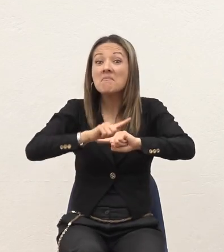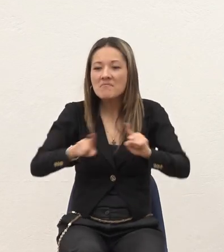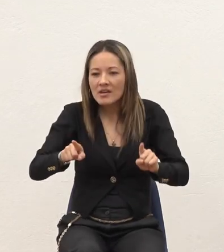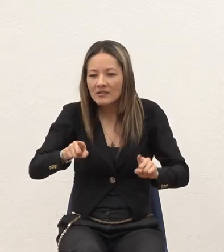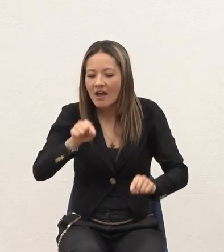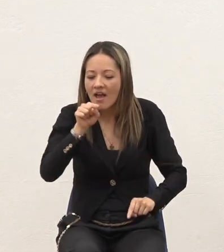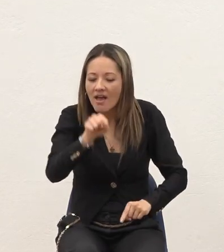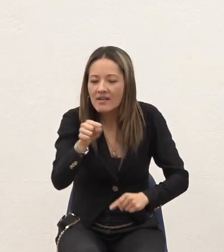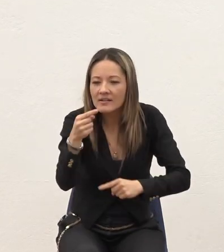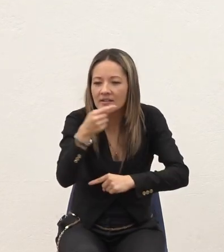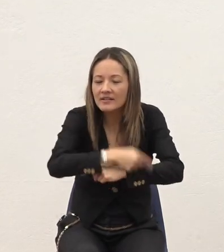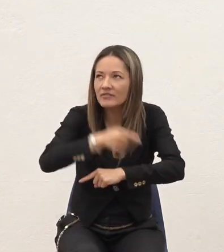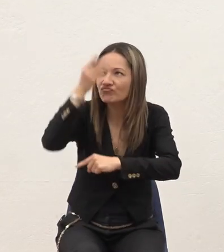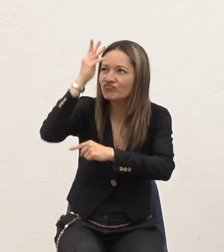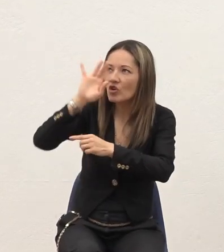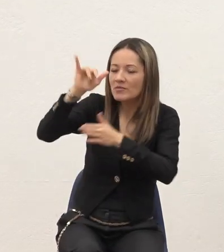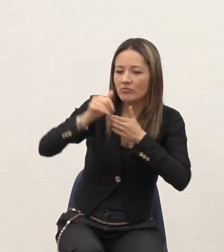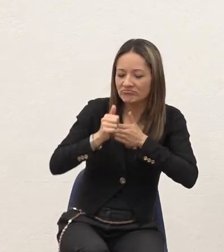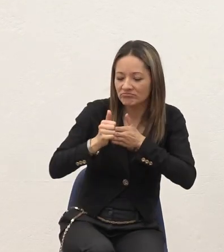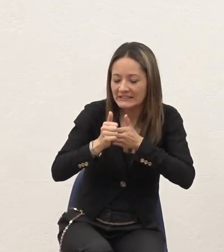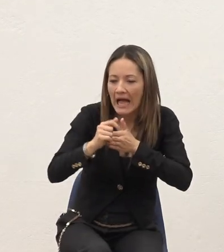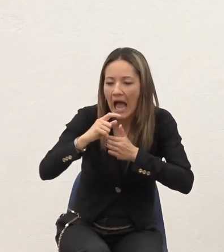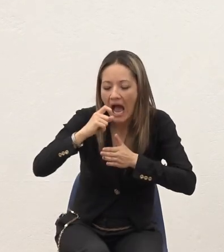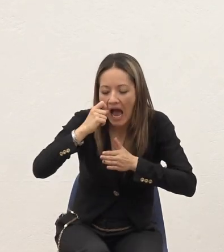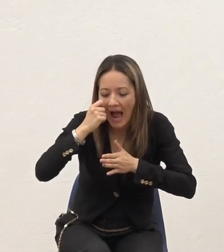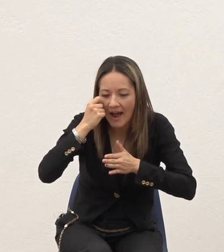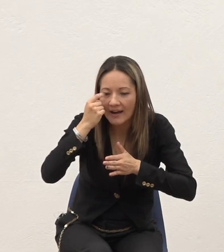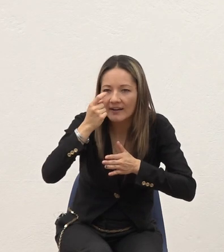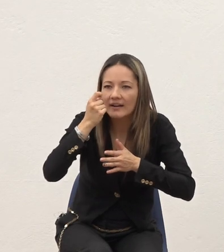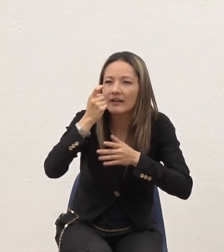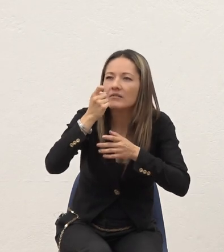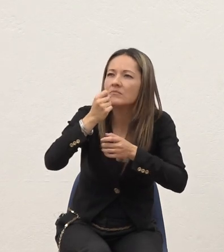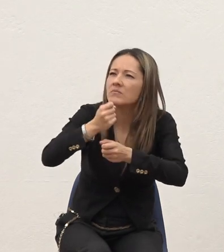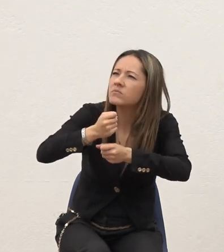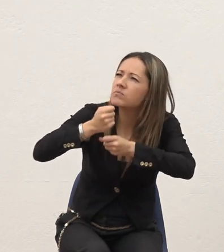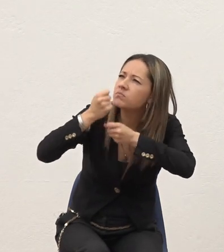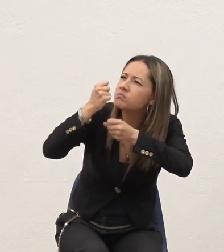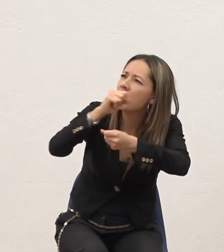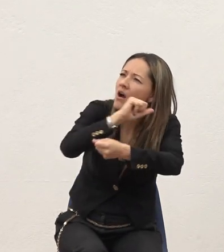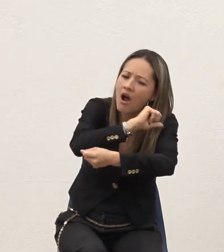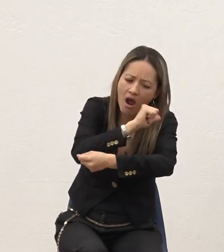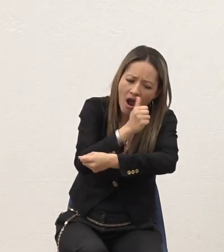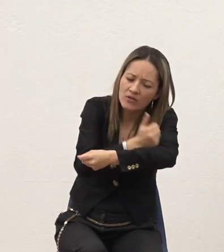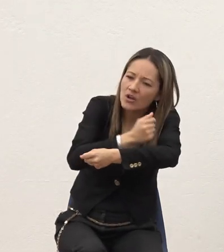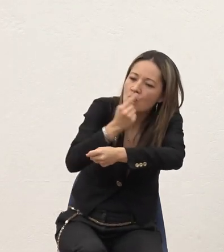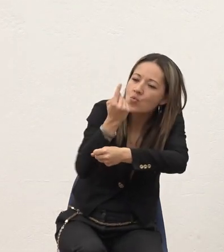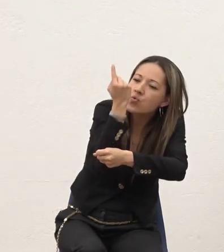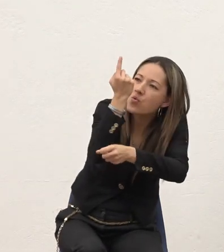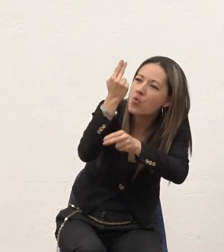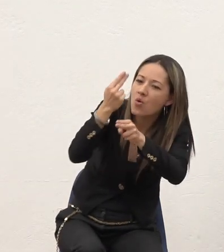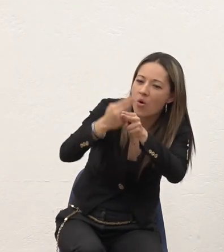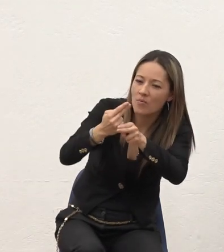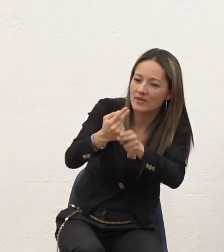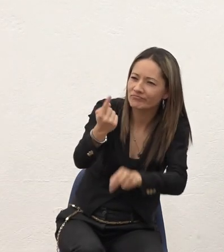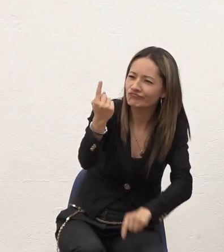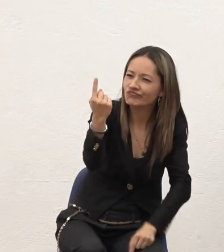Para que yo entendiera Que Con el poder Con la autoridad De un solo nombre Es posible